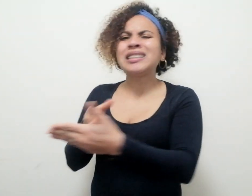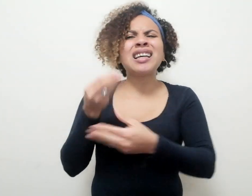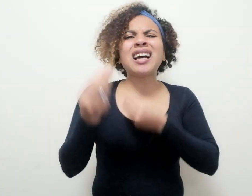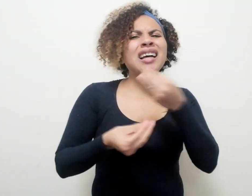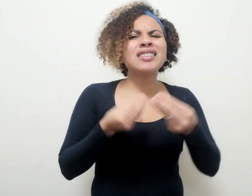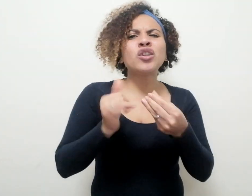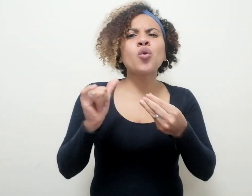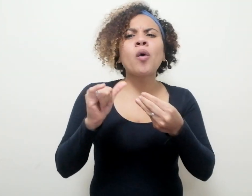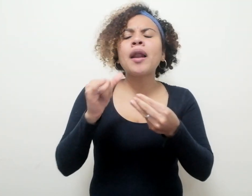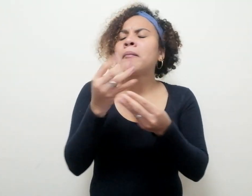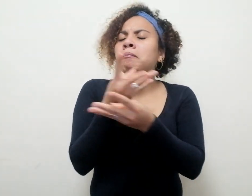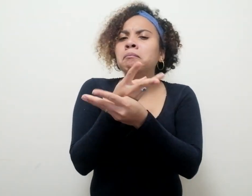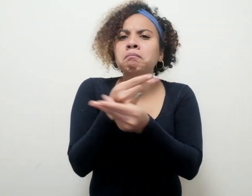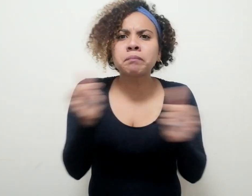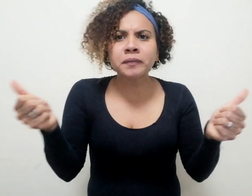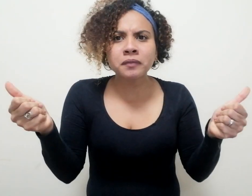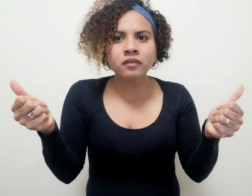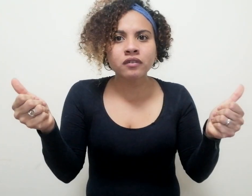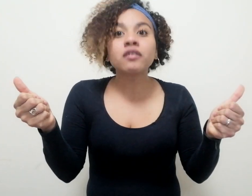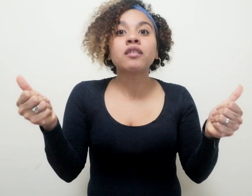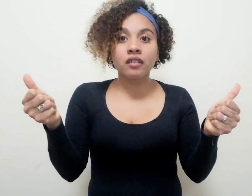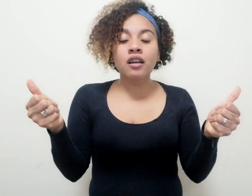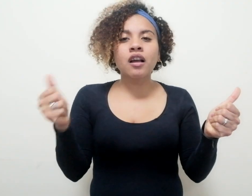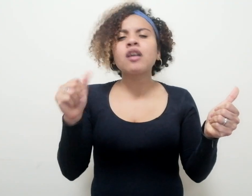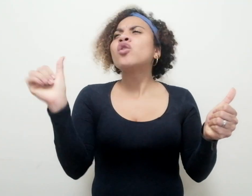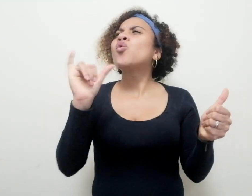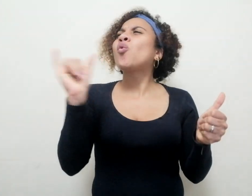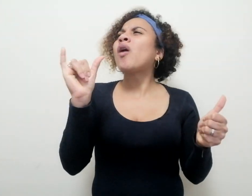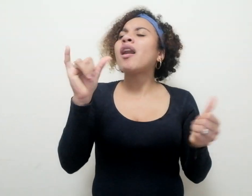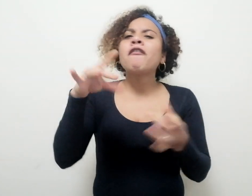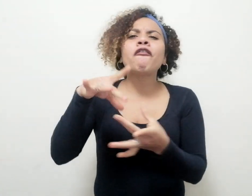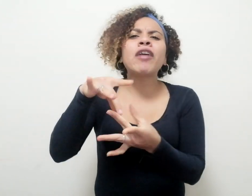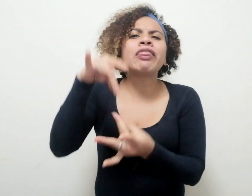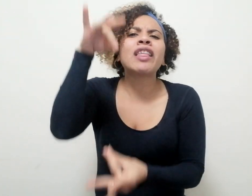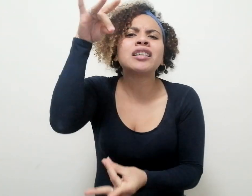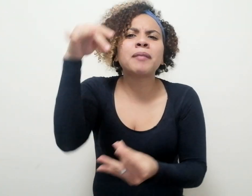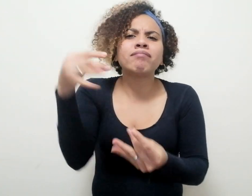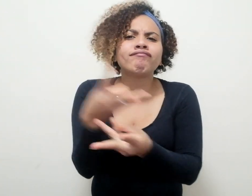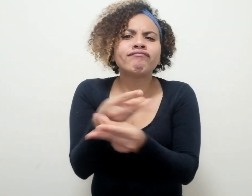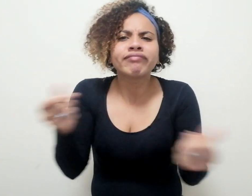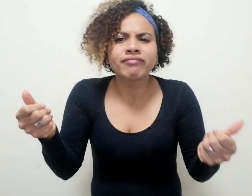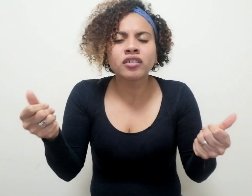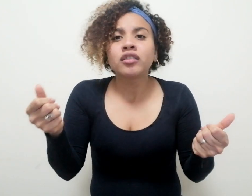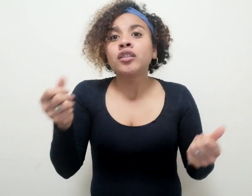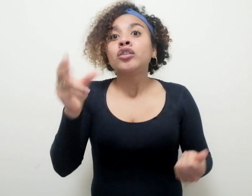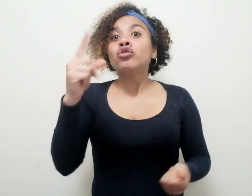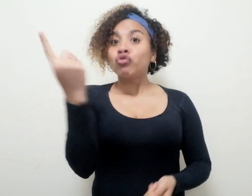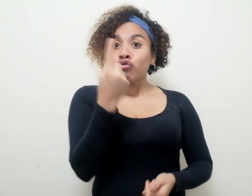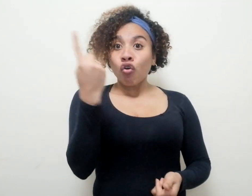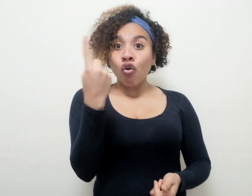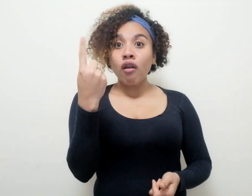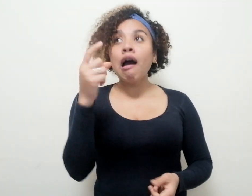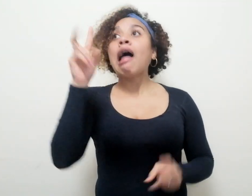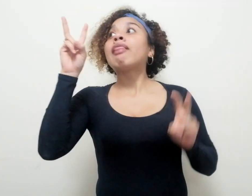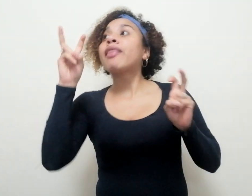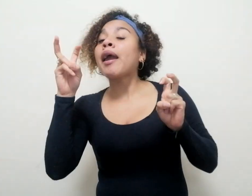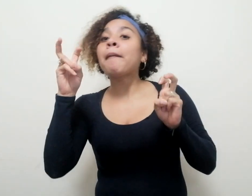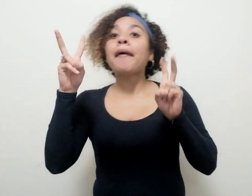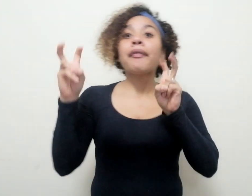vagas, hasta fantasmagóricas. No simplemente referentes vacíos